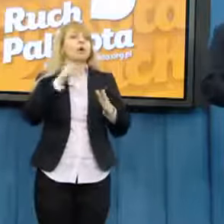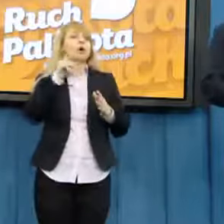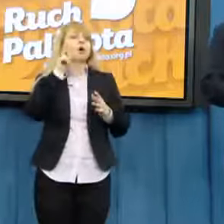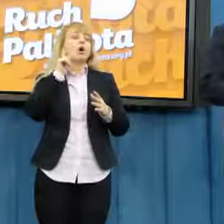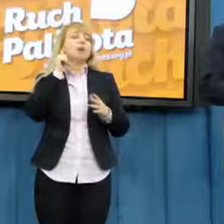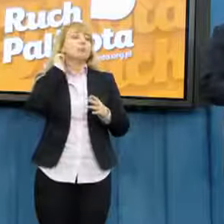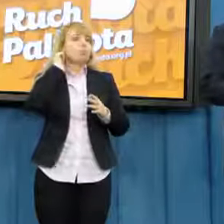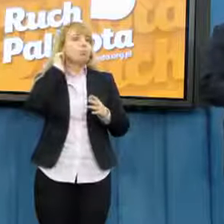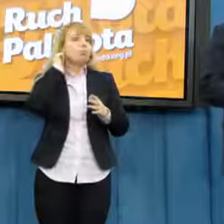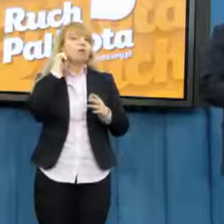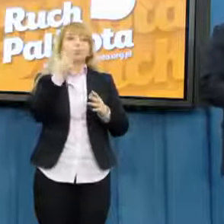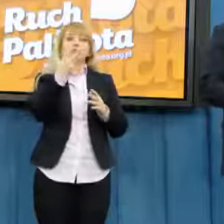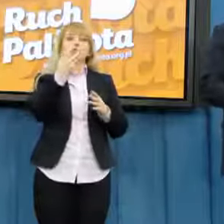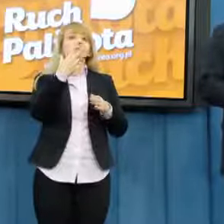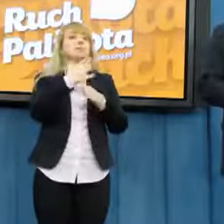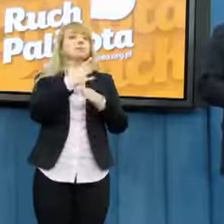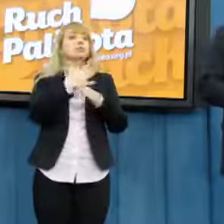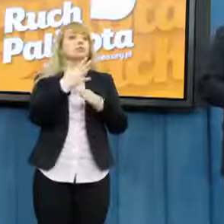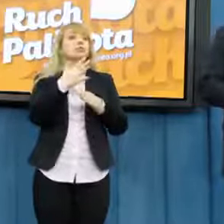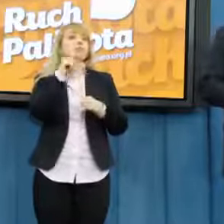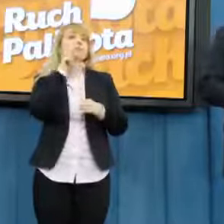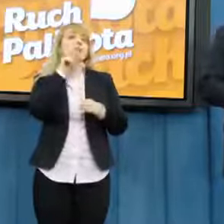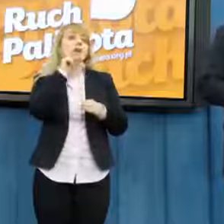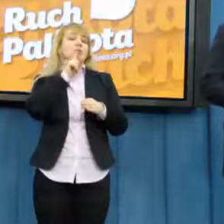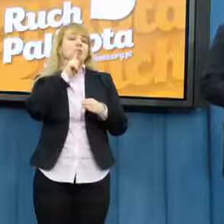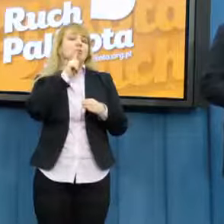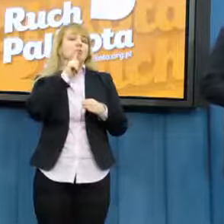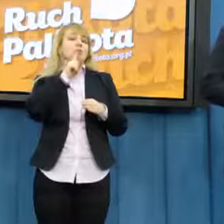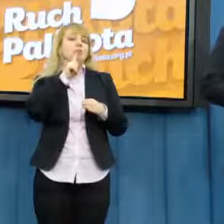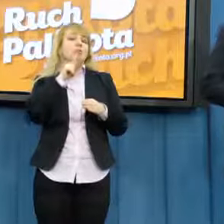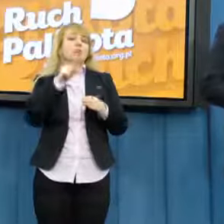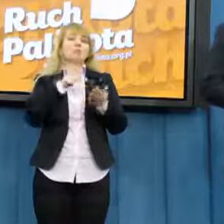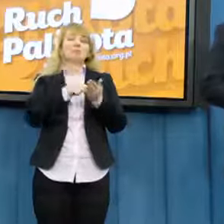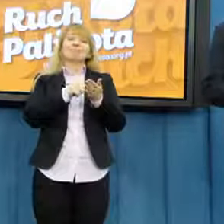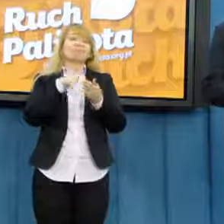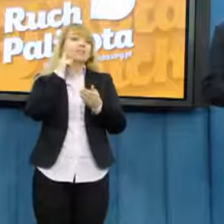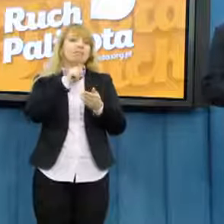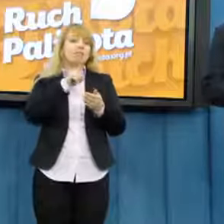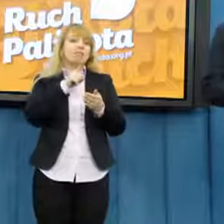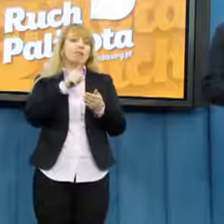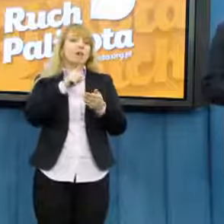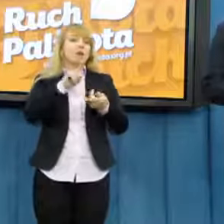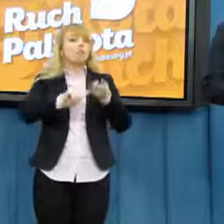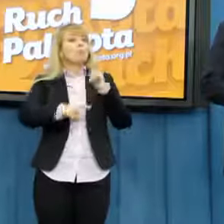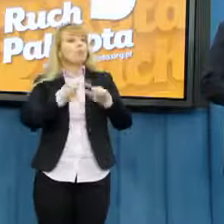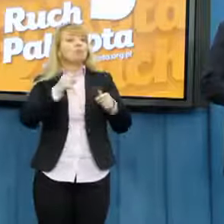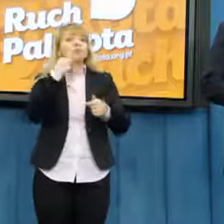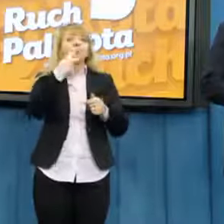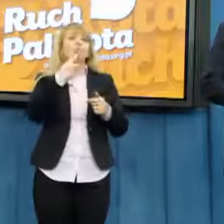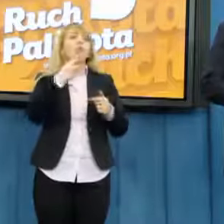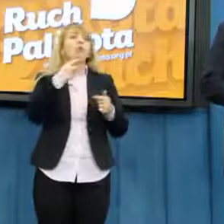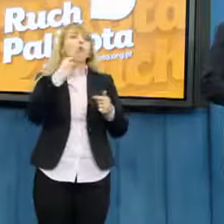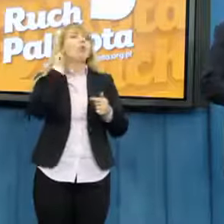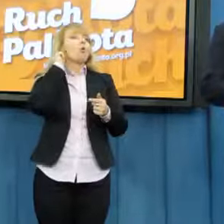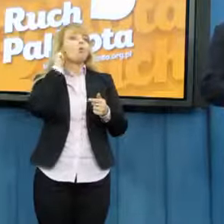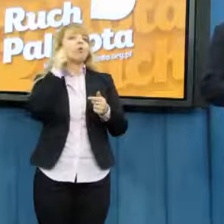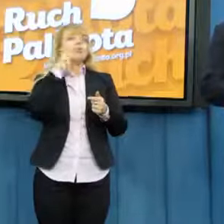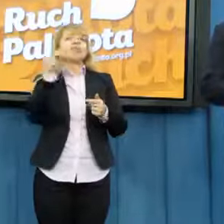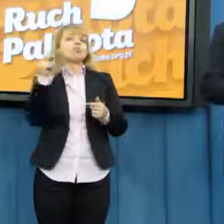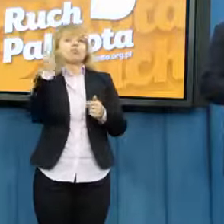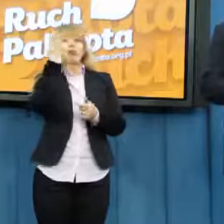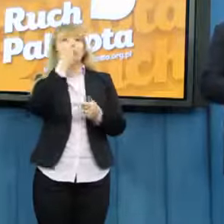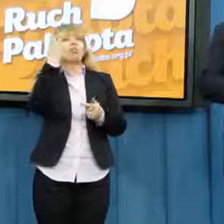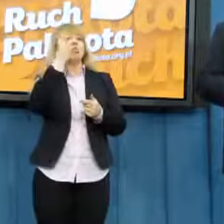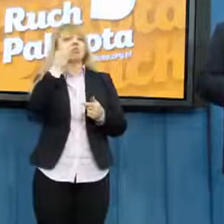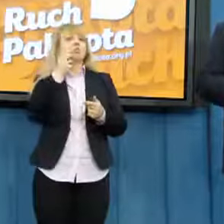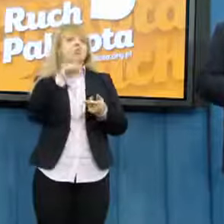mężczyzn. Nie jest tak, proszę Państwa, jak jest tłumaczone przez wielu polityków, że kobiety się nie interesują polityką, bo jeżeli